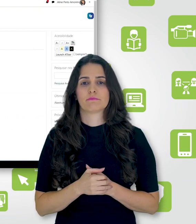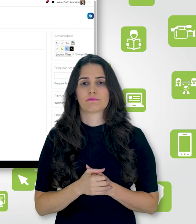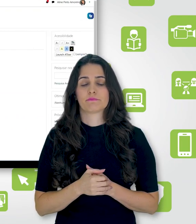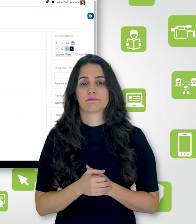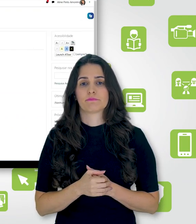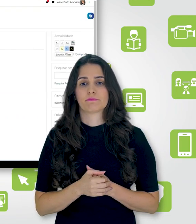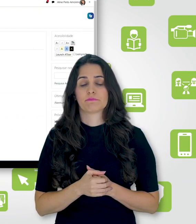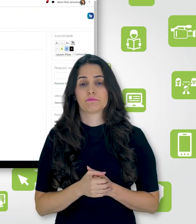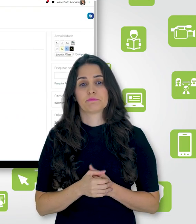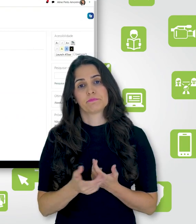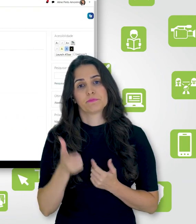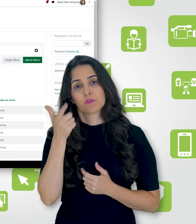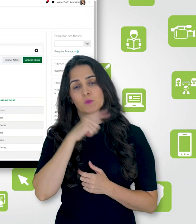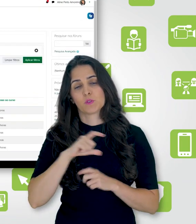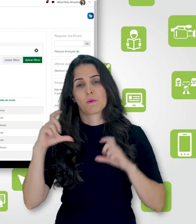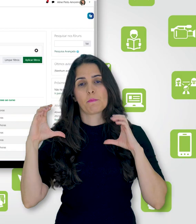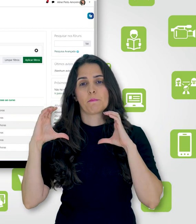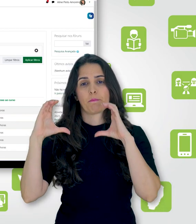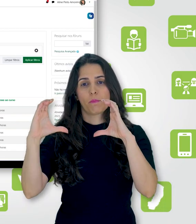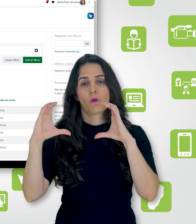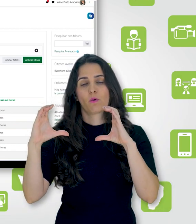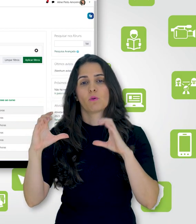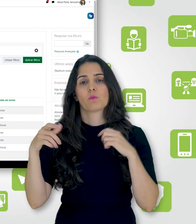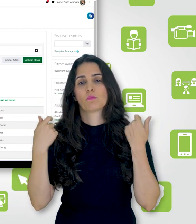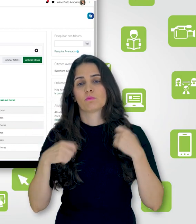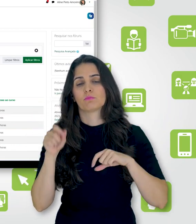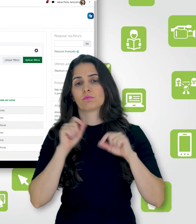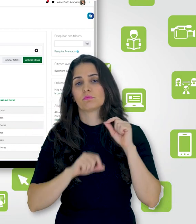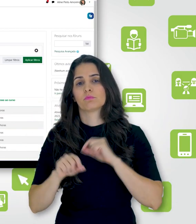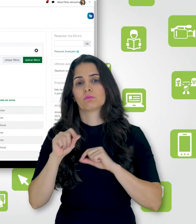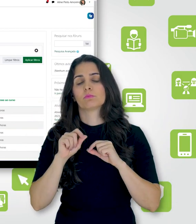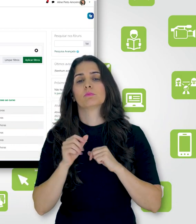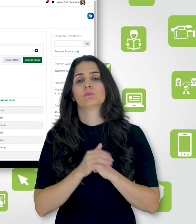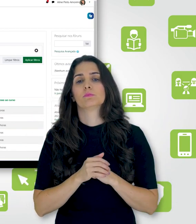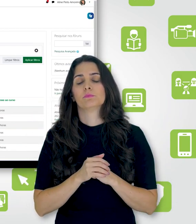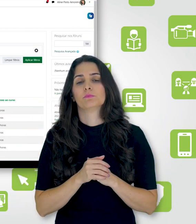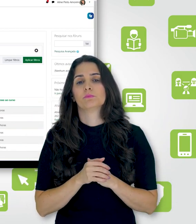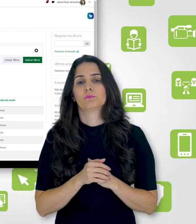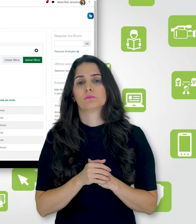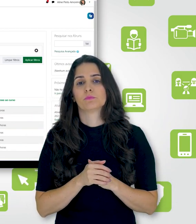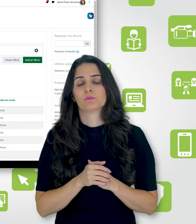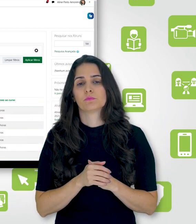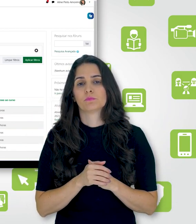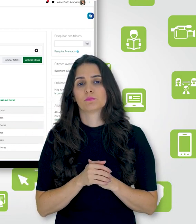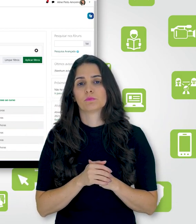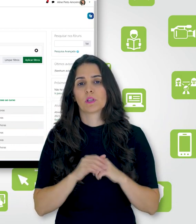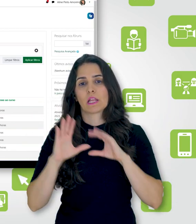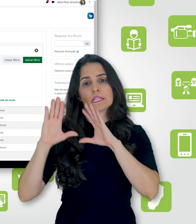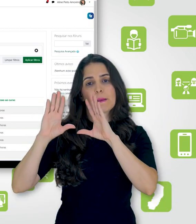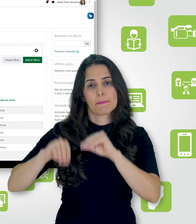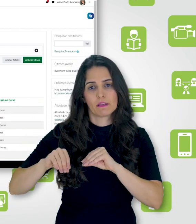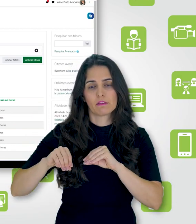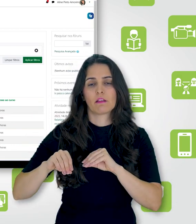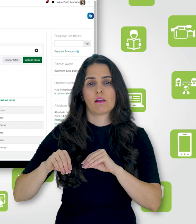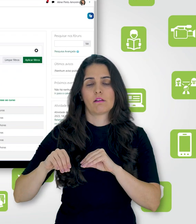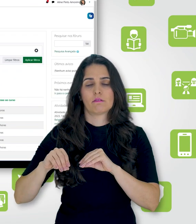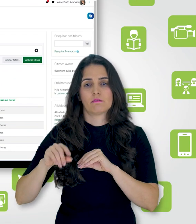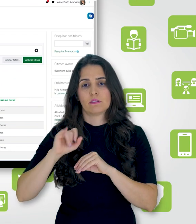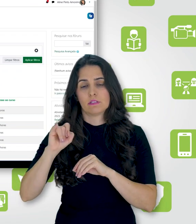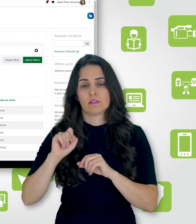acessar o bloco efetivamente, então, eu preciso fechar o Vlibras, desabilitar ele, porque enquanto ele está